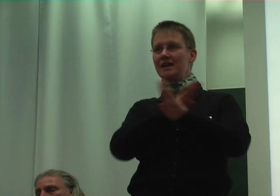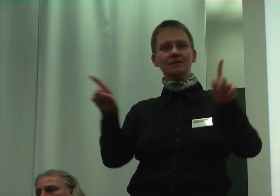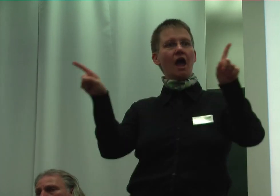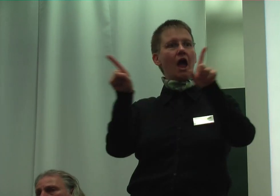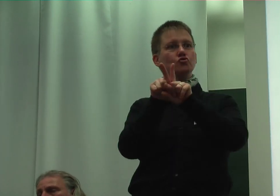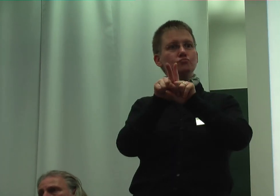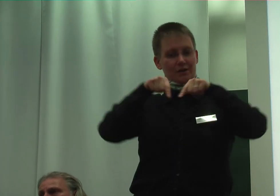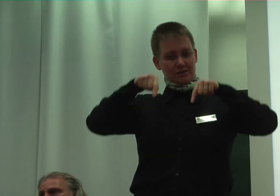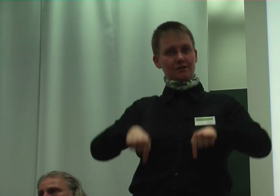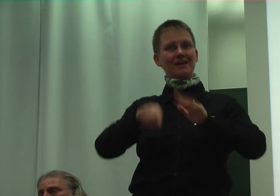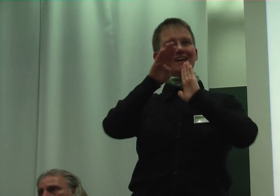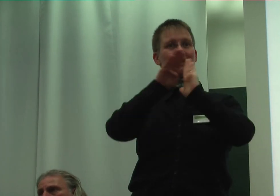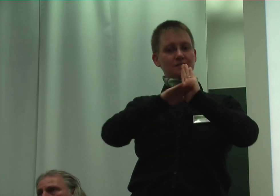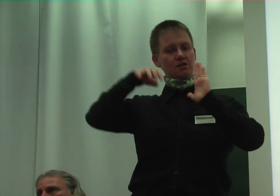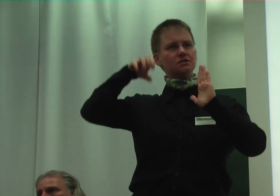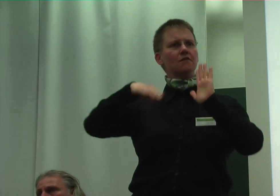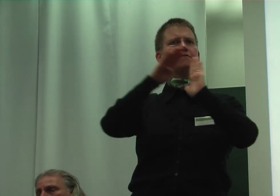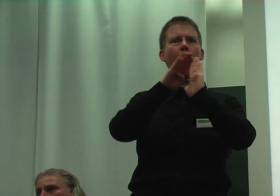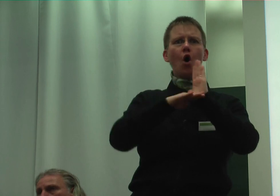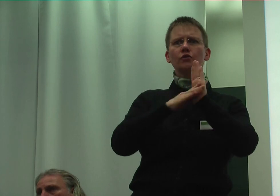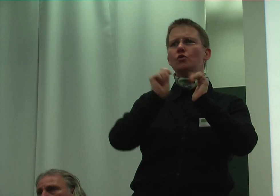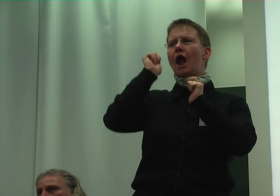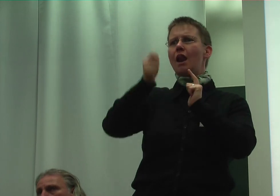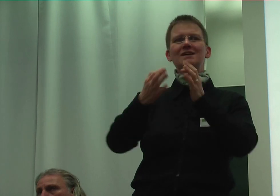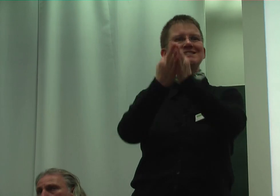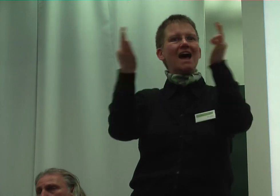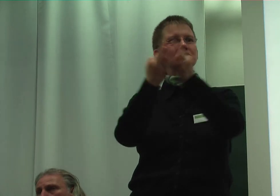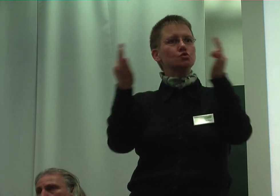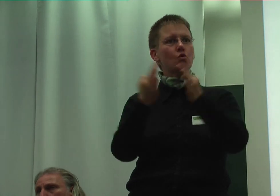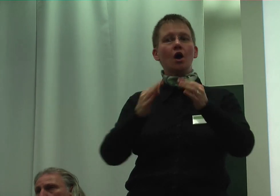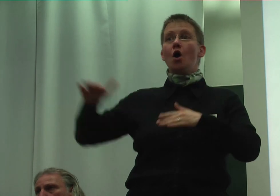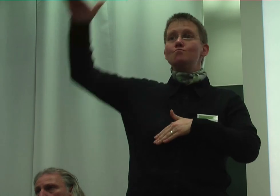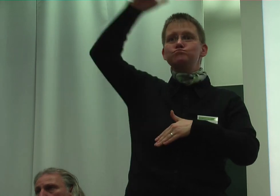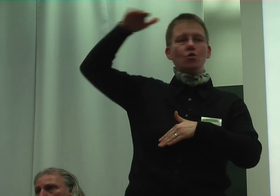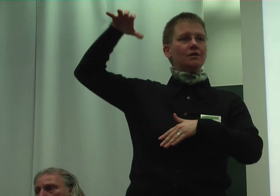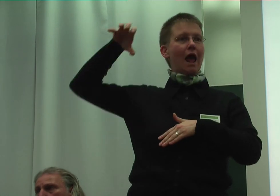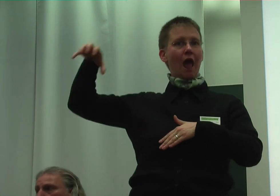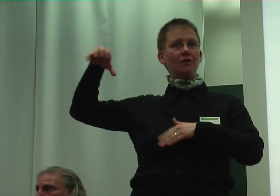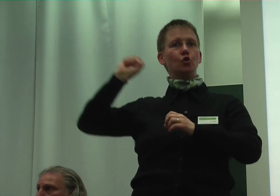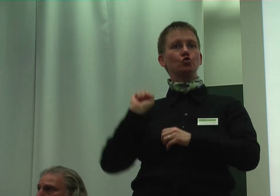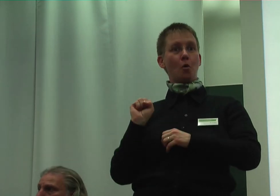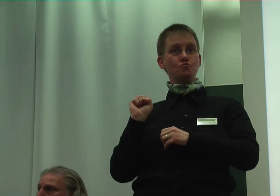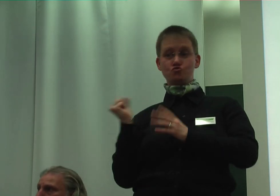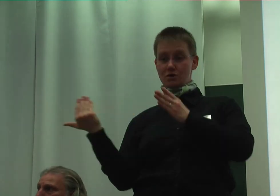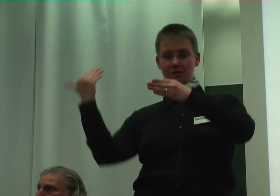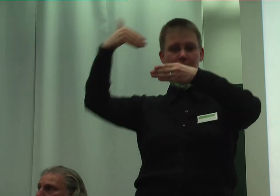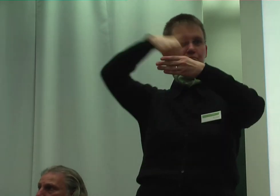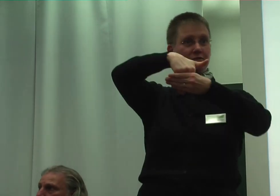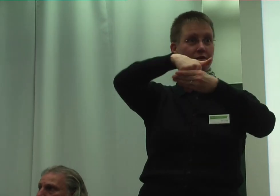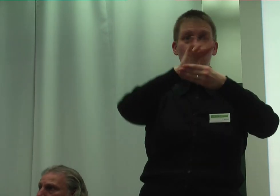wird, für Ordnungen, Entlassungen, Besatzungen aufgrund der Land oder der Kommune eingearbeitet worden sind, kann der